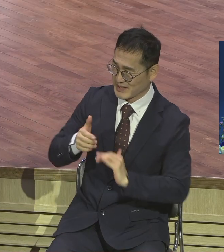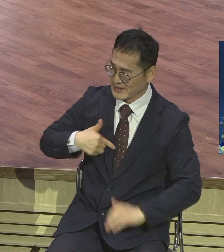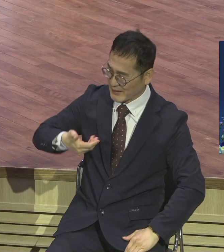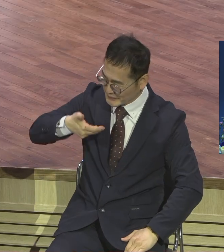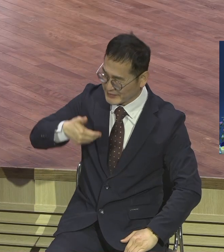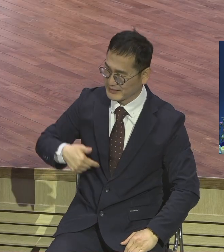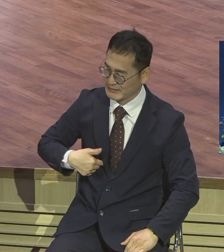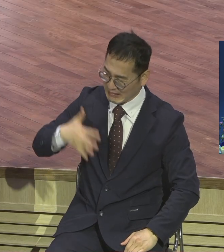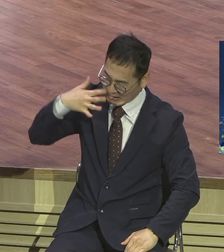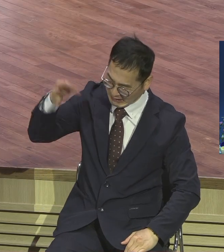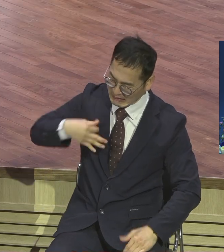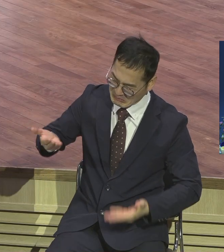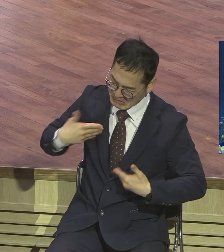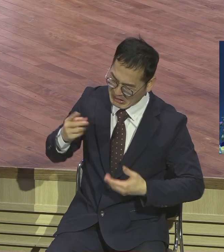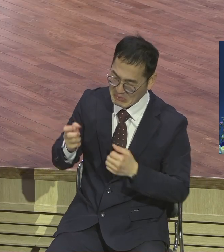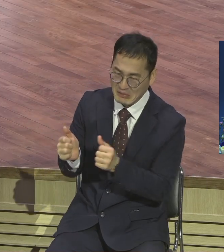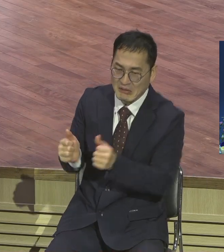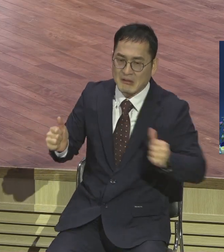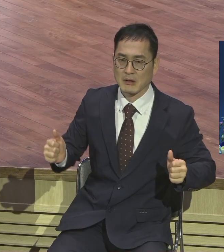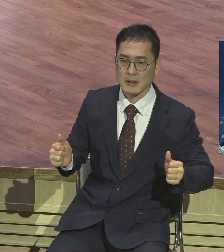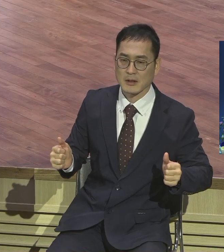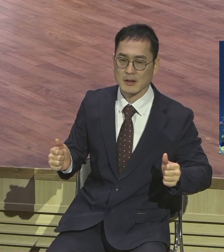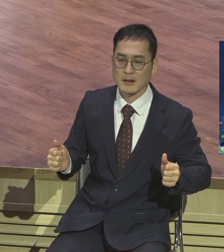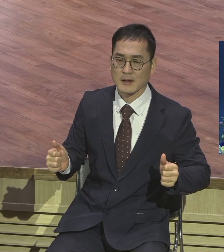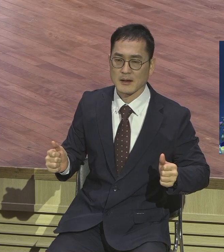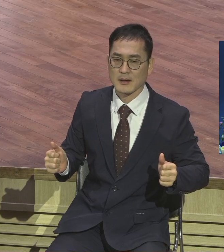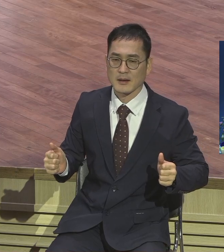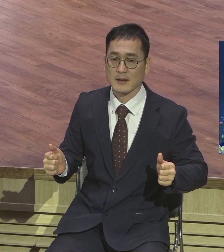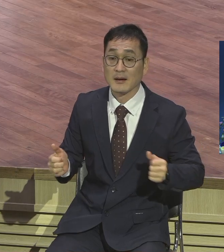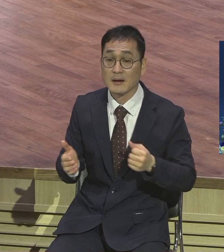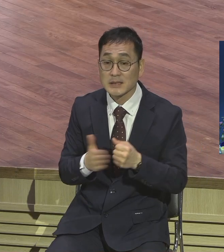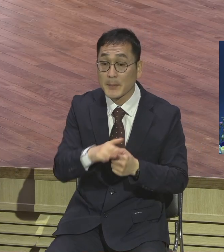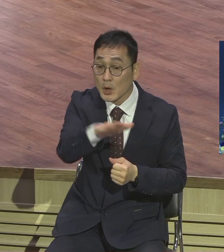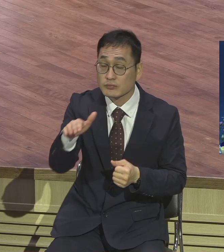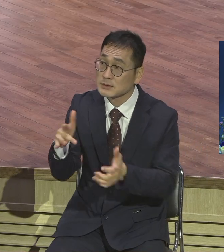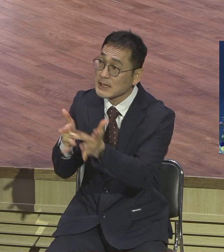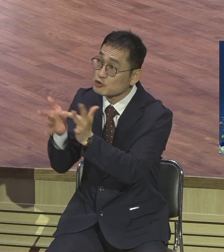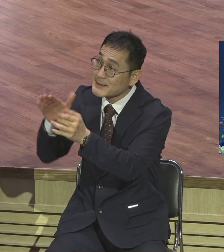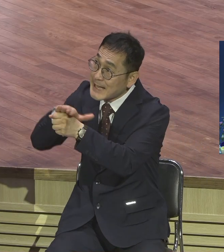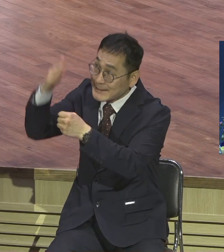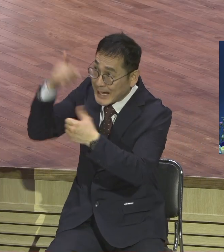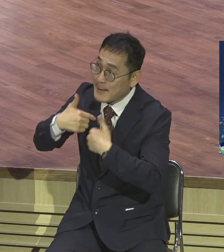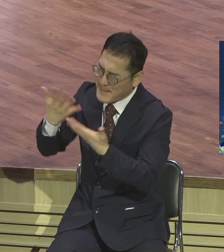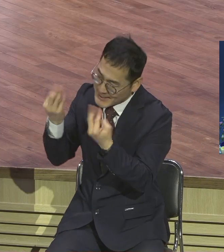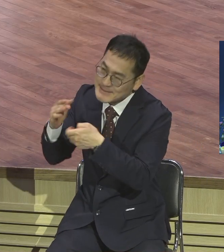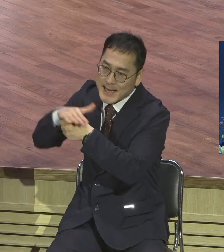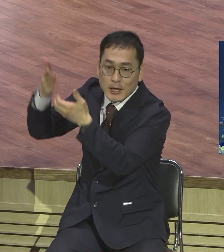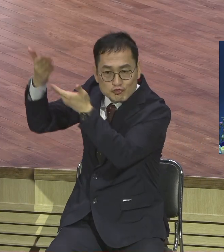사람의 믿음이 그렇게 중요합니다 믿음대로 될지어라 믿는단 말이에요 그러니까